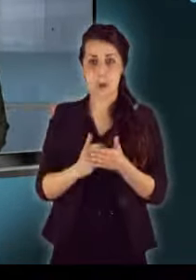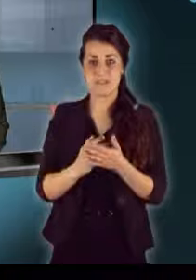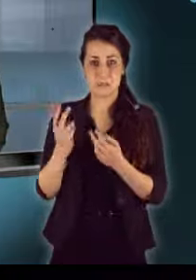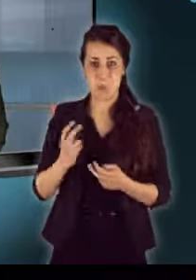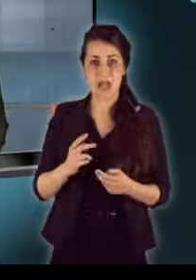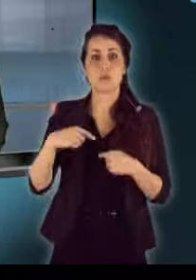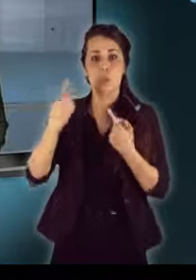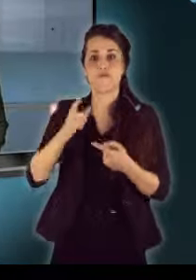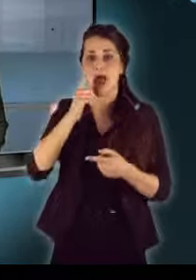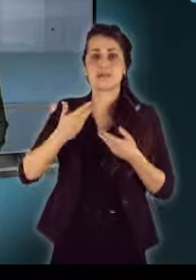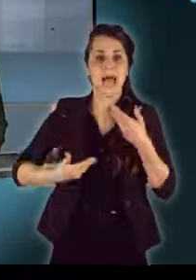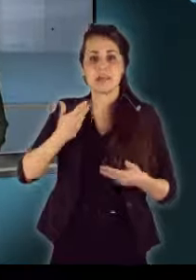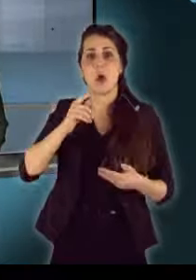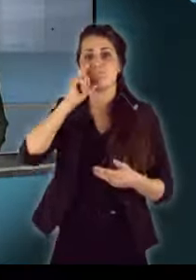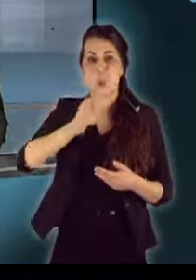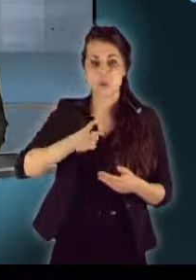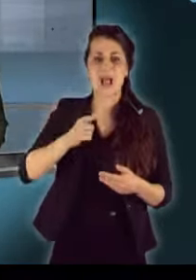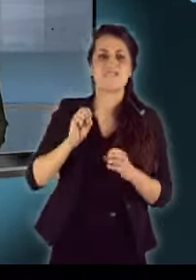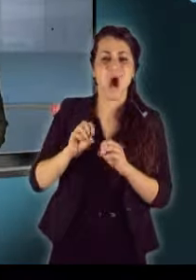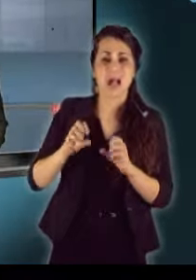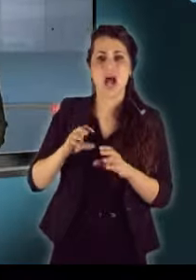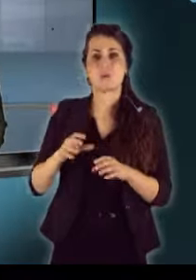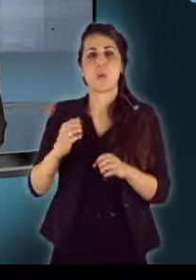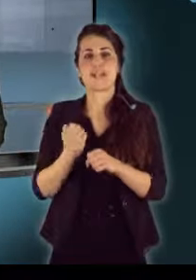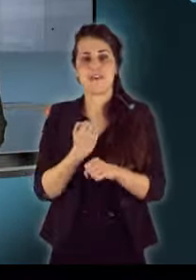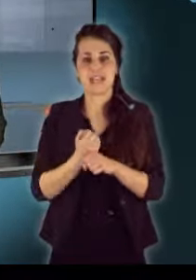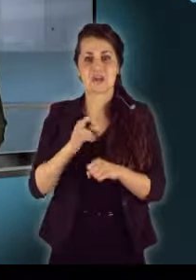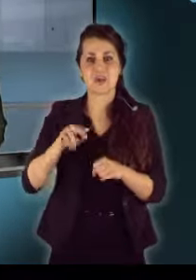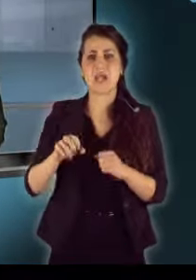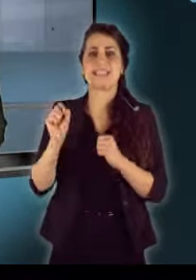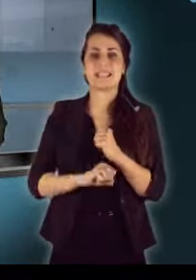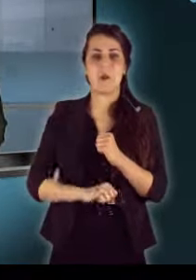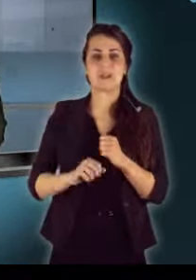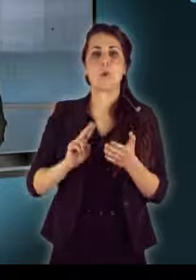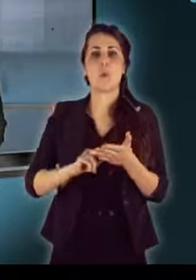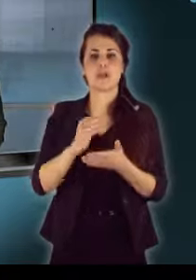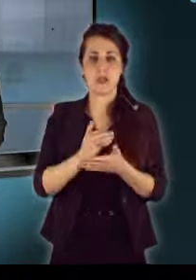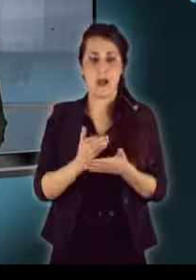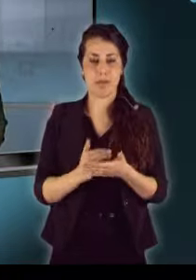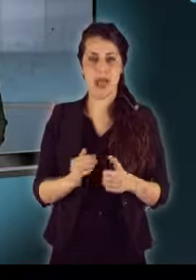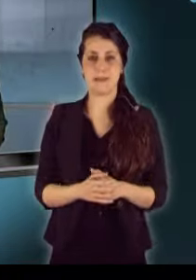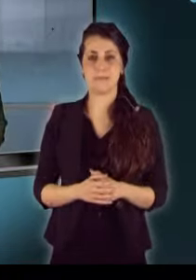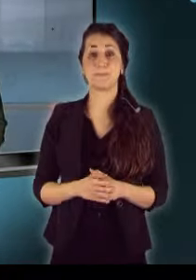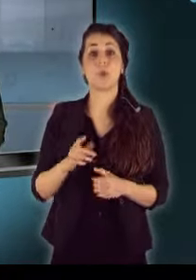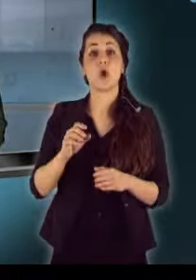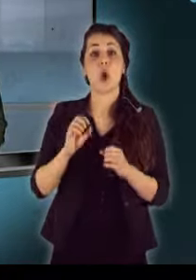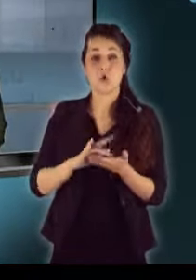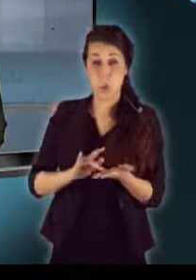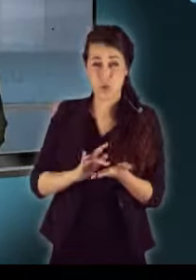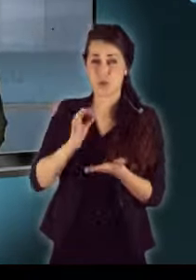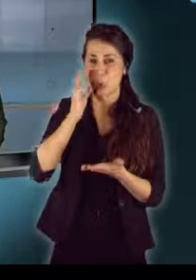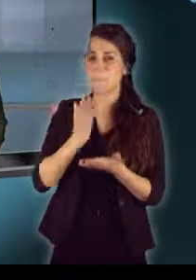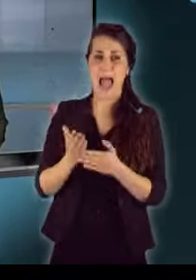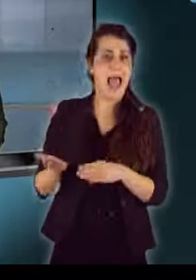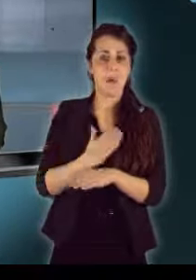jövőre tárgyalja a boszorkányok varázslók tevékenységeit, részben szigorító jogszabálytervezetet. A jósnök viszont már jó